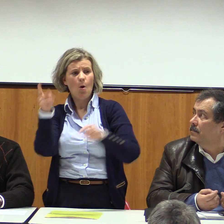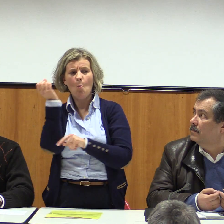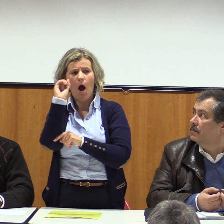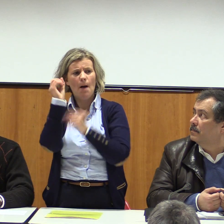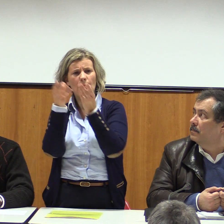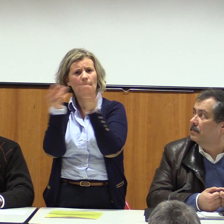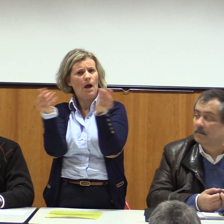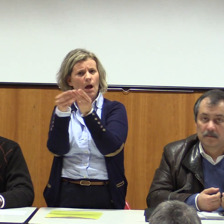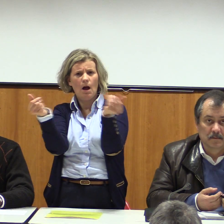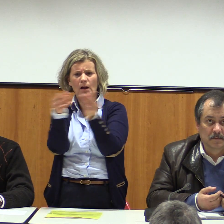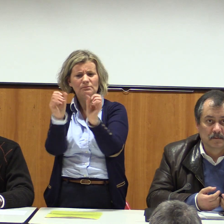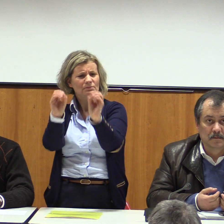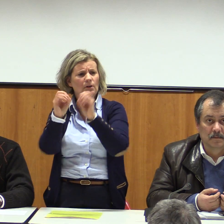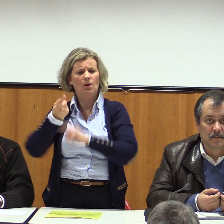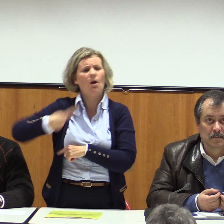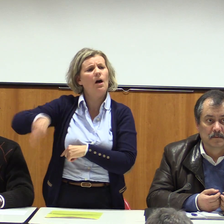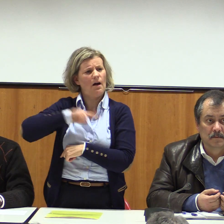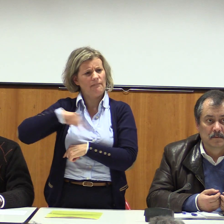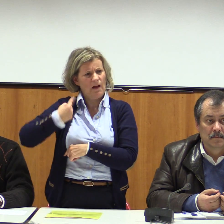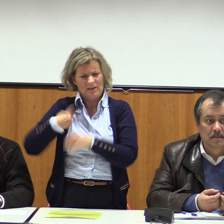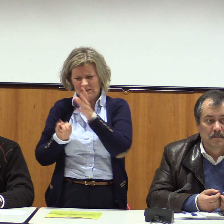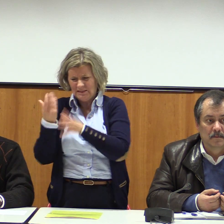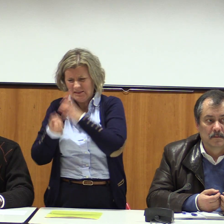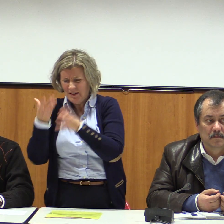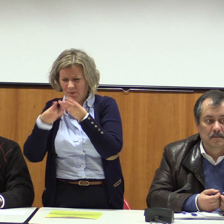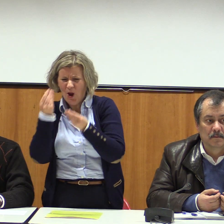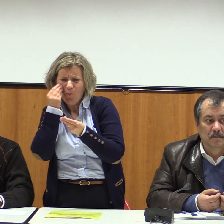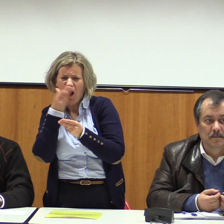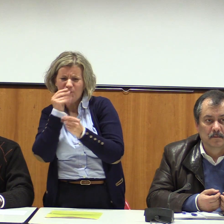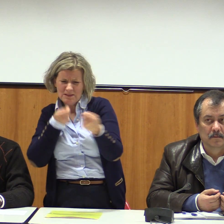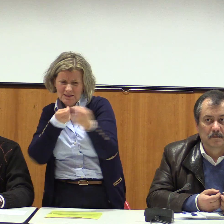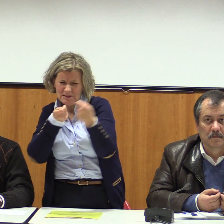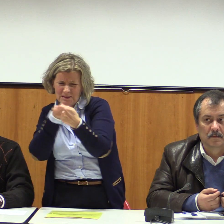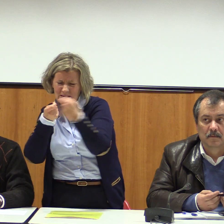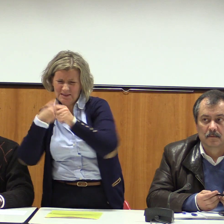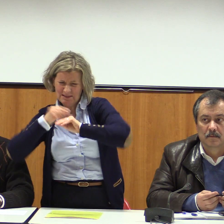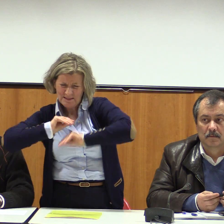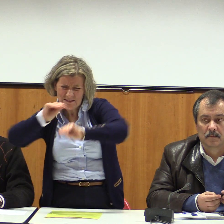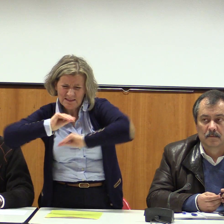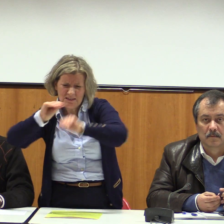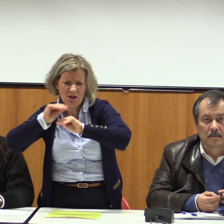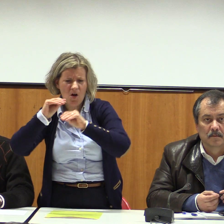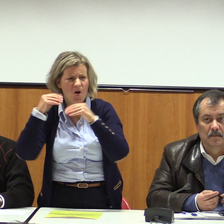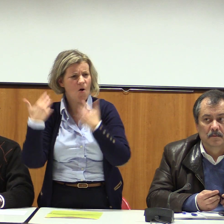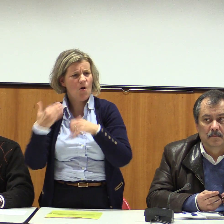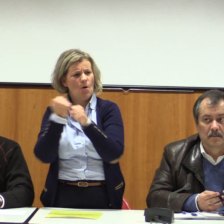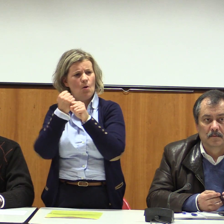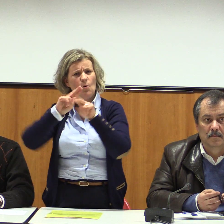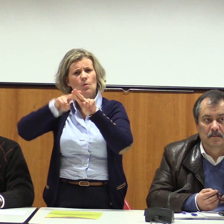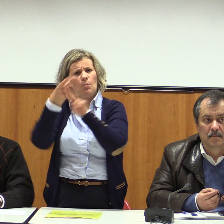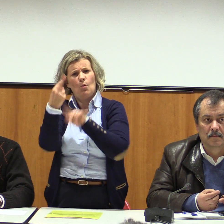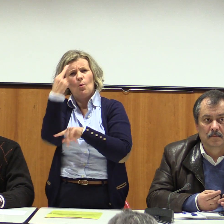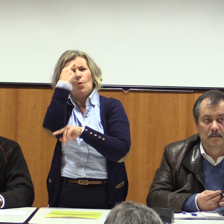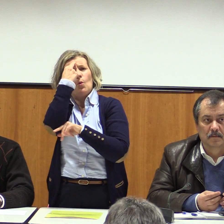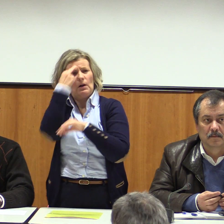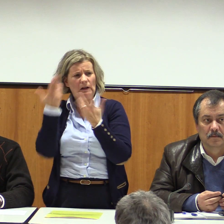exames, somos professores. E, muitas vezes, acontece que não temos materiais na nossa área. Portanto, temos que ter tempo de criar os nossos materiais para